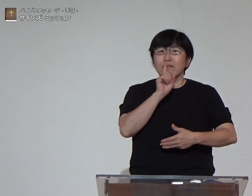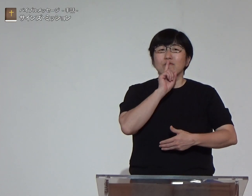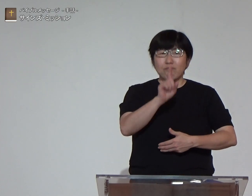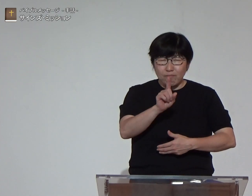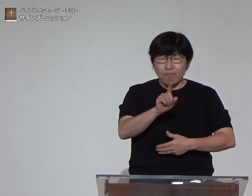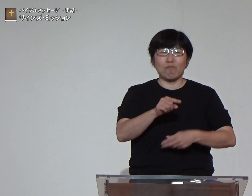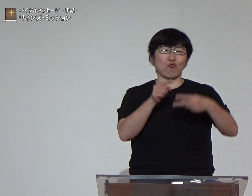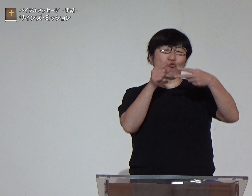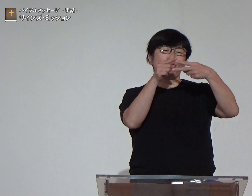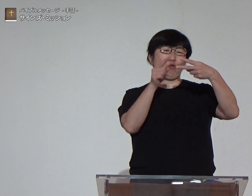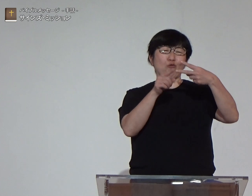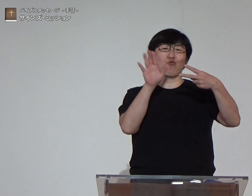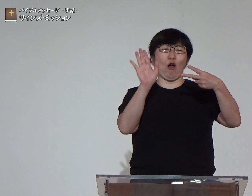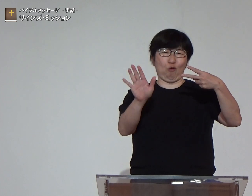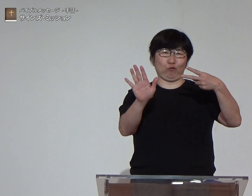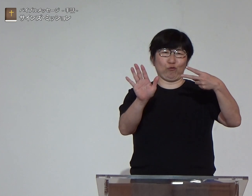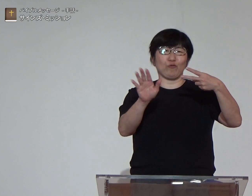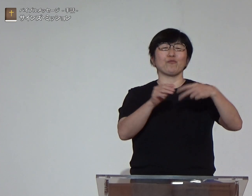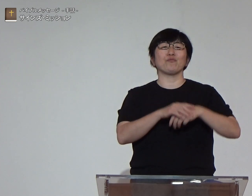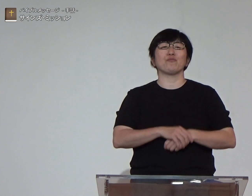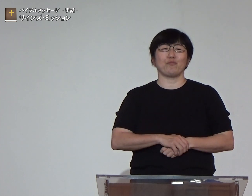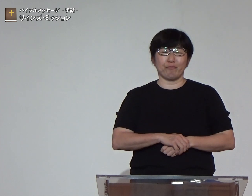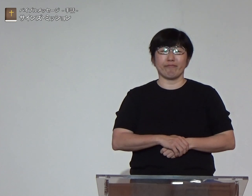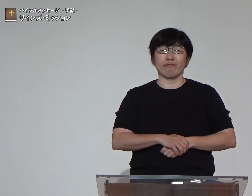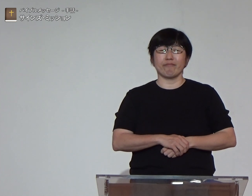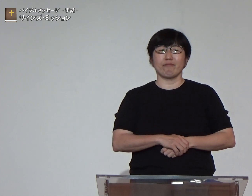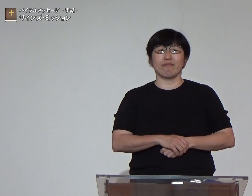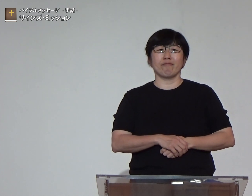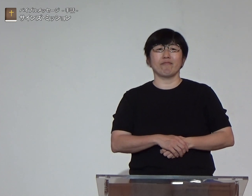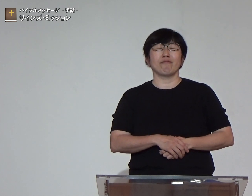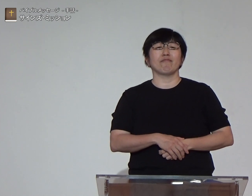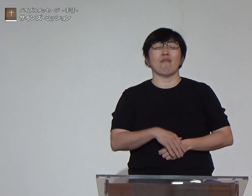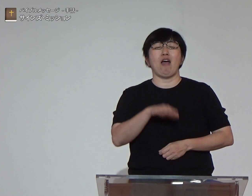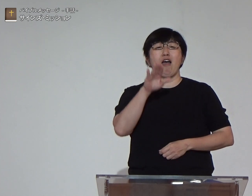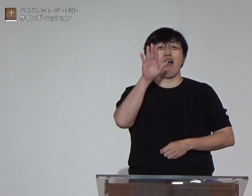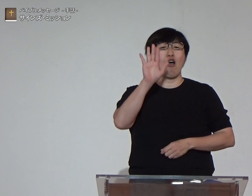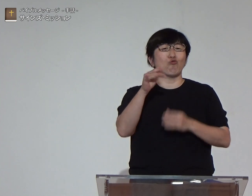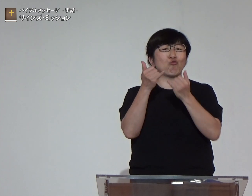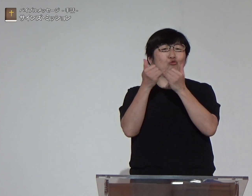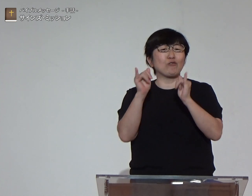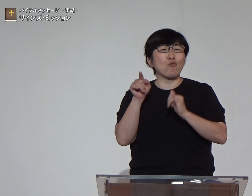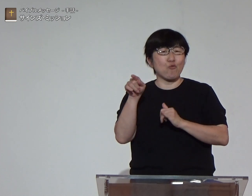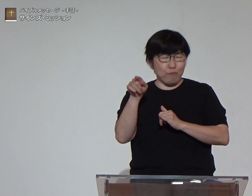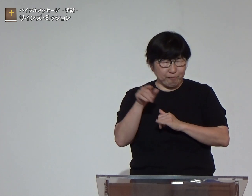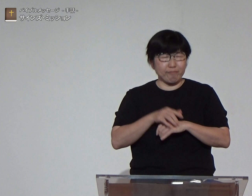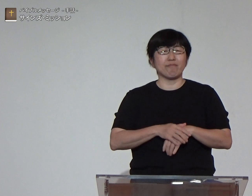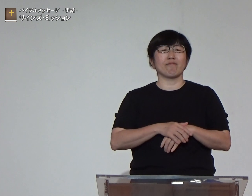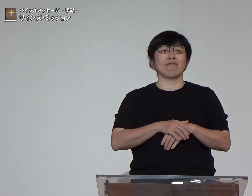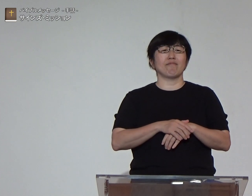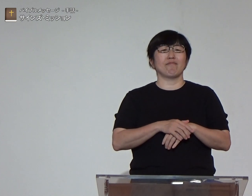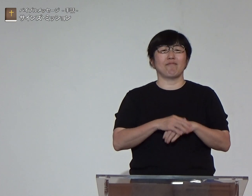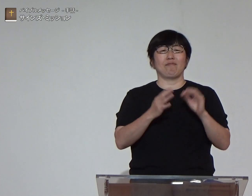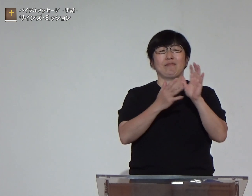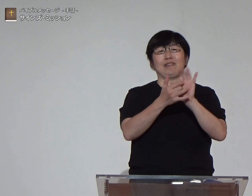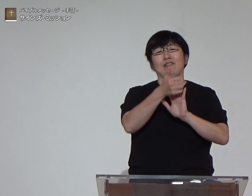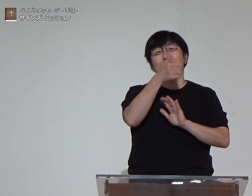どのような内容かというと2つのことが書かれていますある人たちが